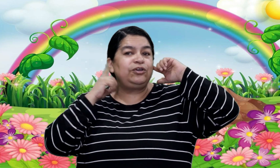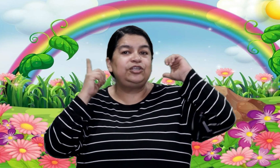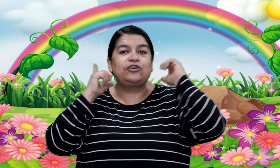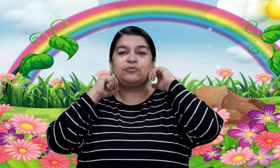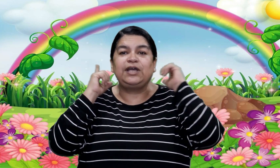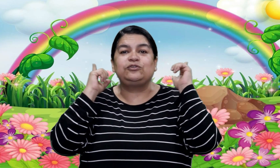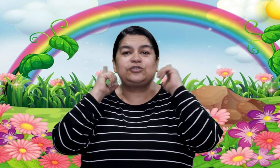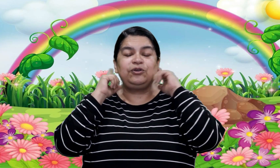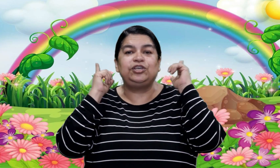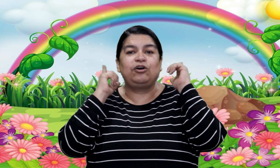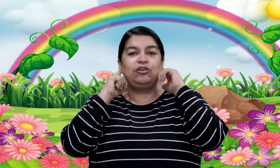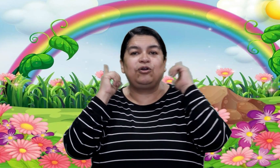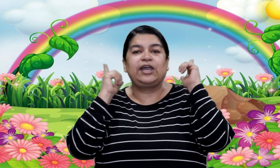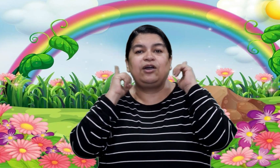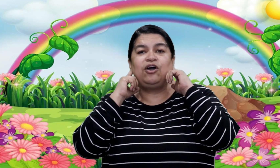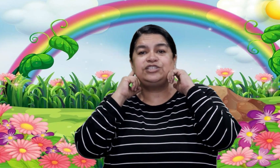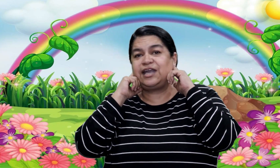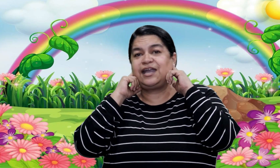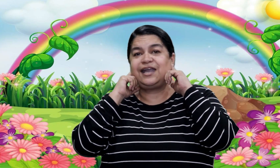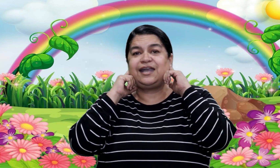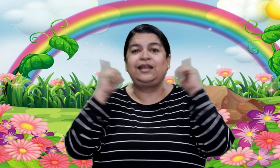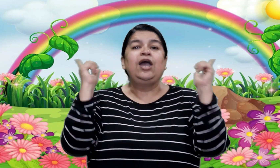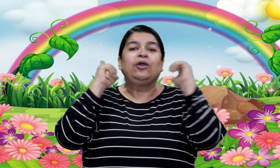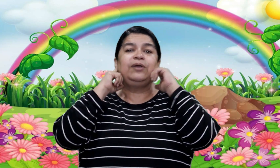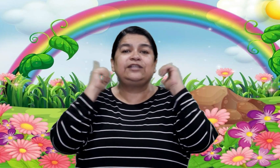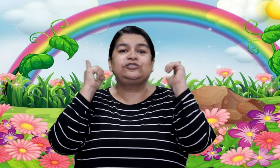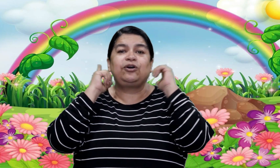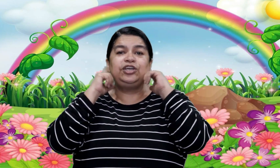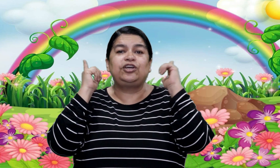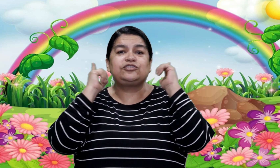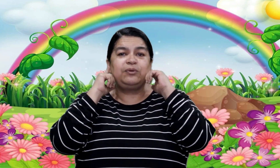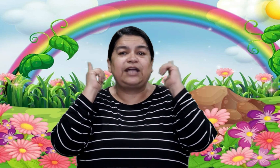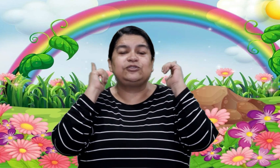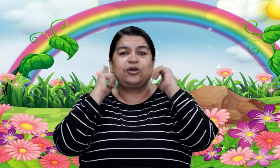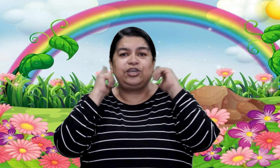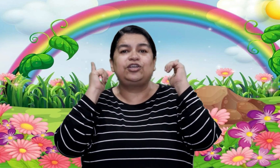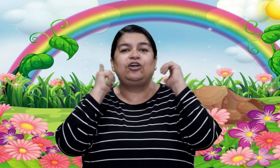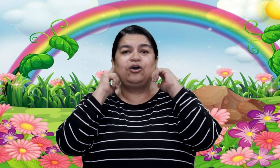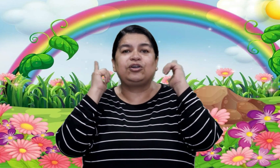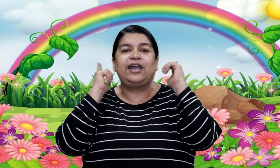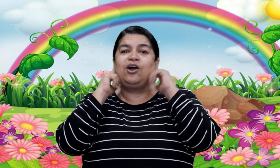oídos, cuida tus oídos lo que oyen Cuida tus oídos, cuida tus oídos lo que